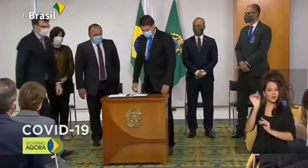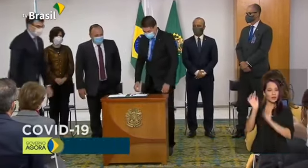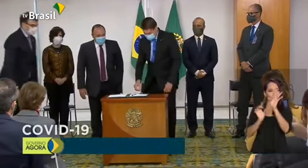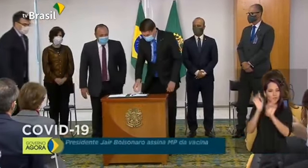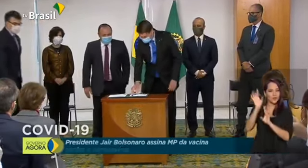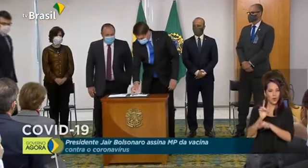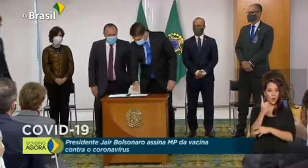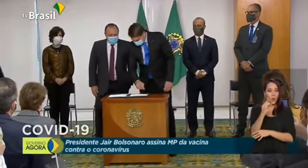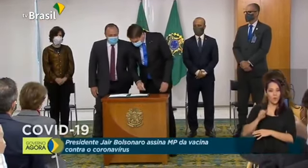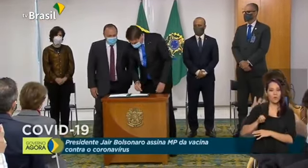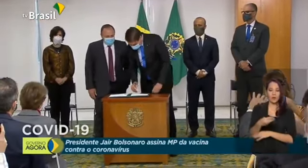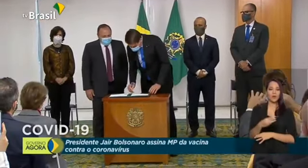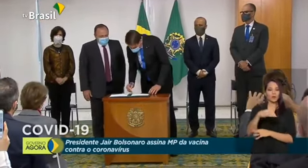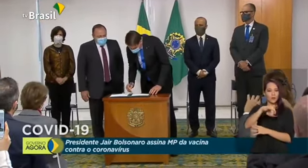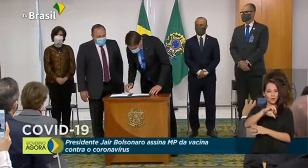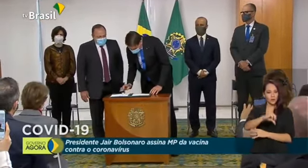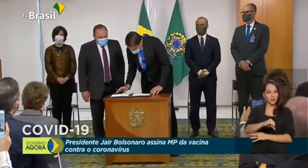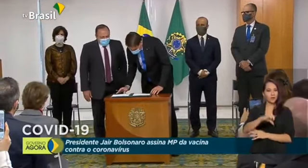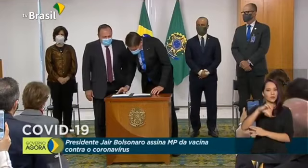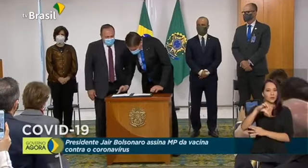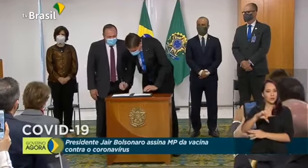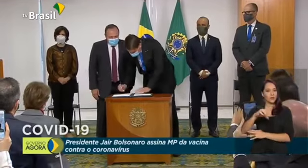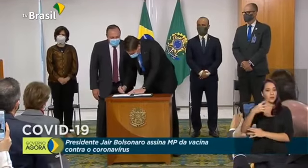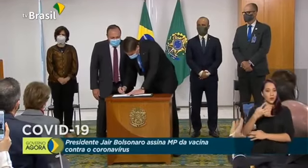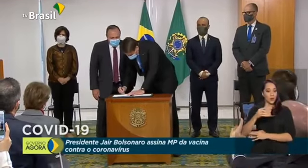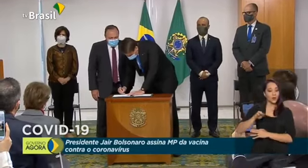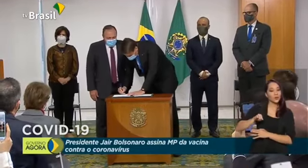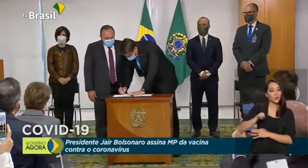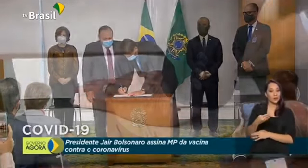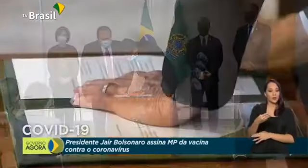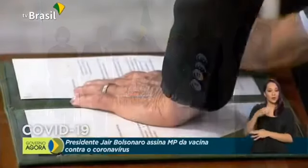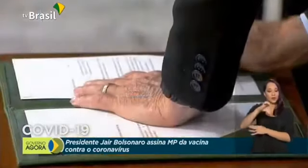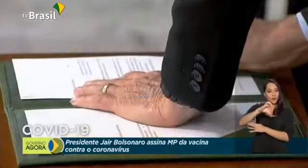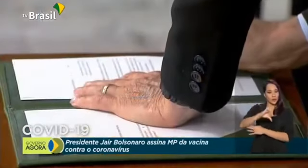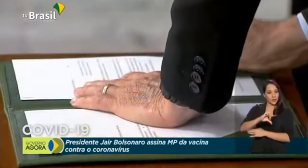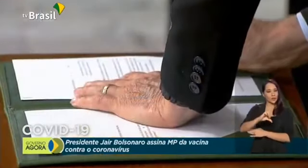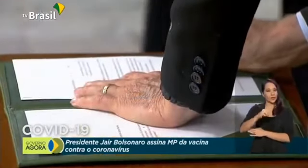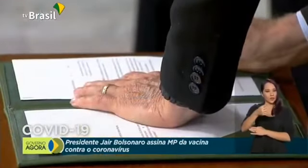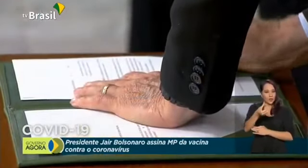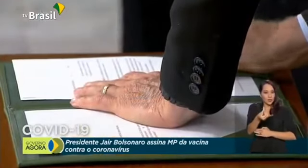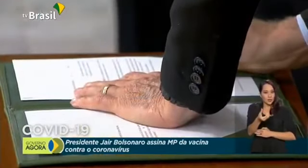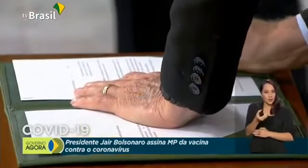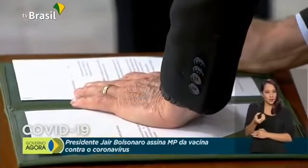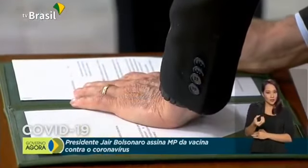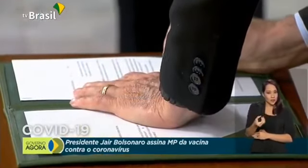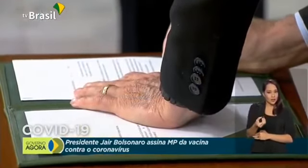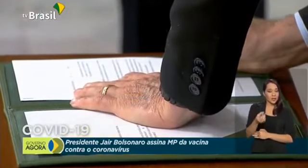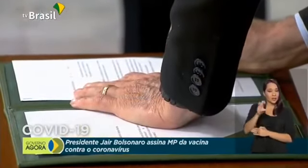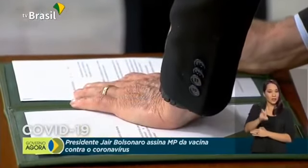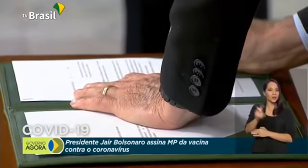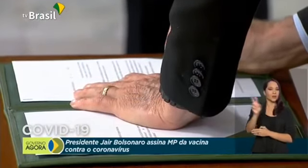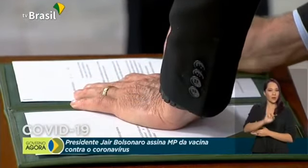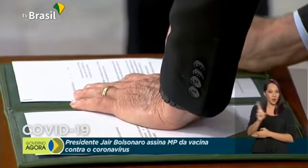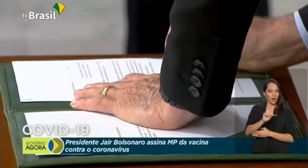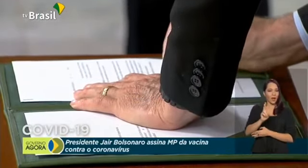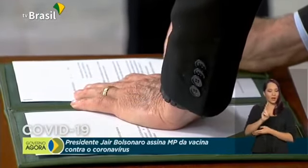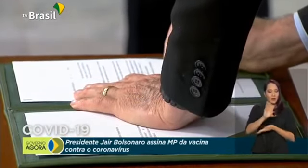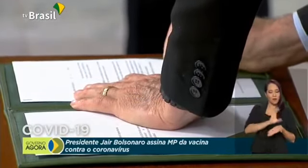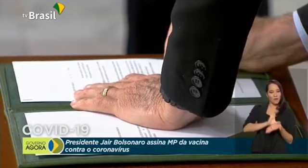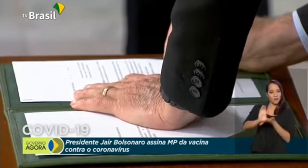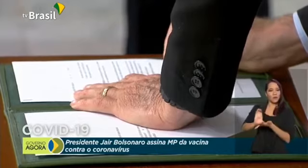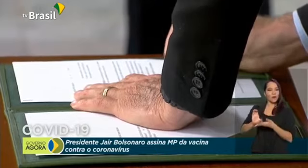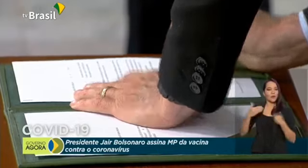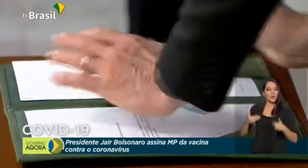de R,994,965,00 em favor do